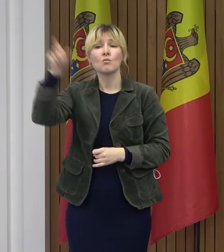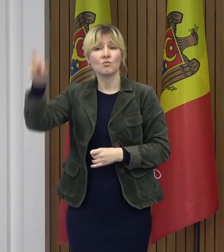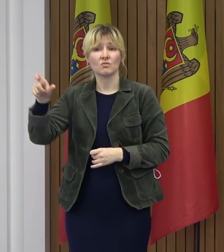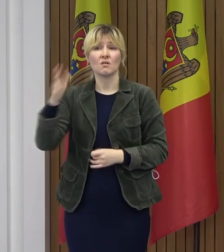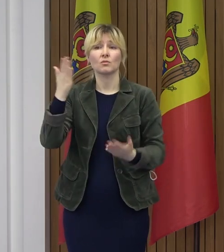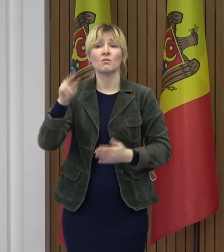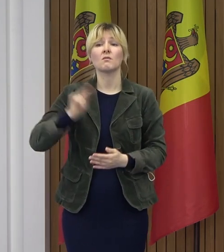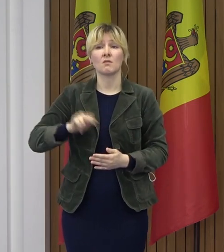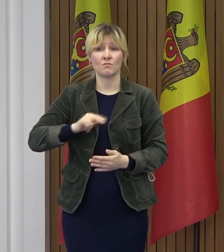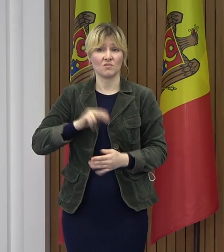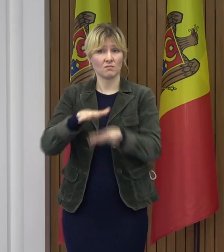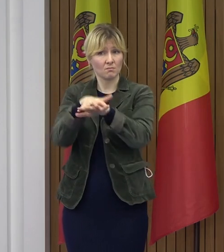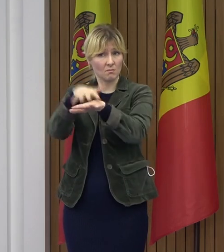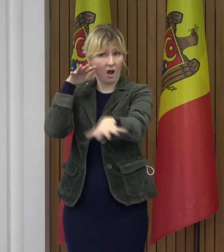Moldova,